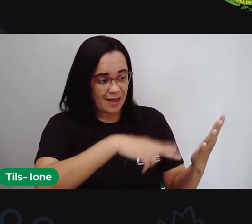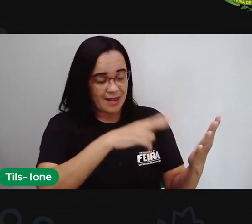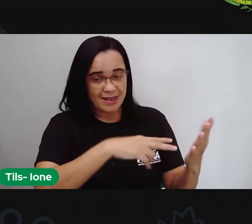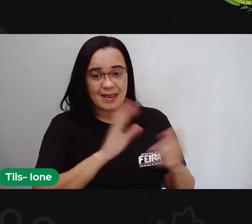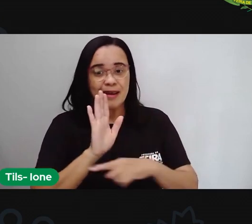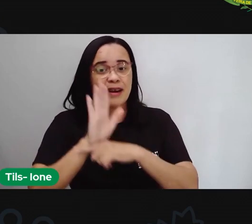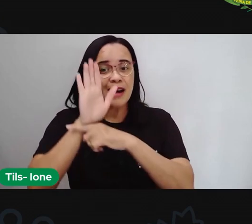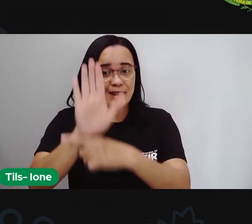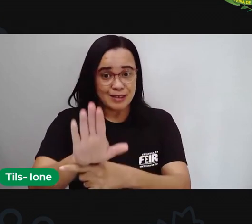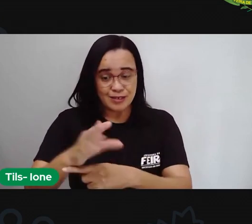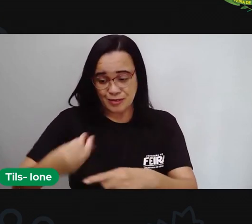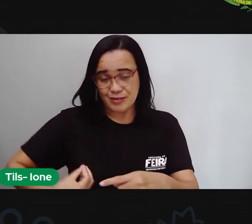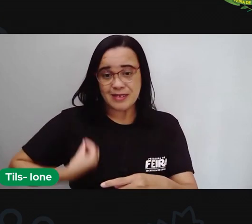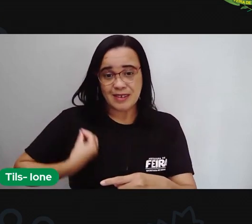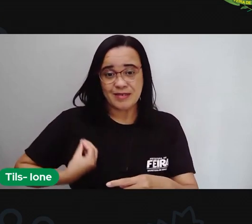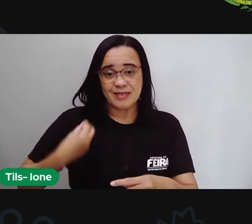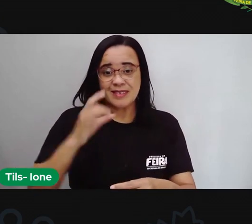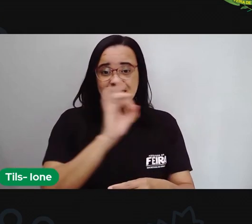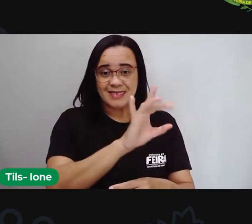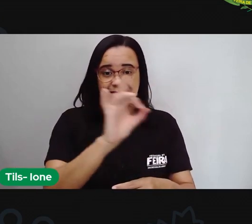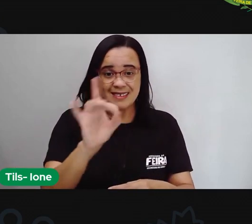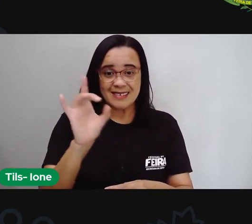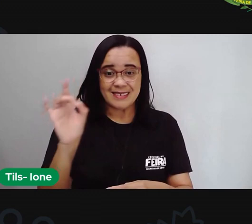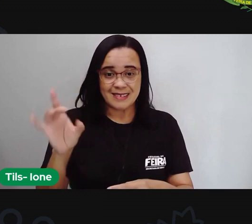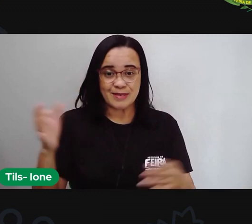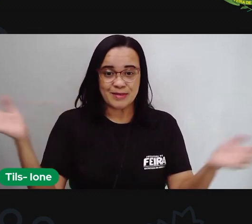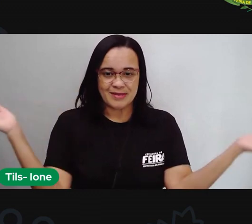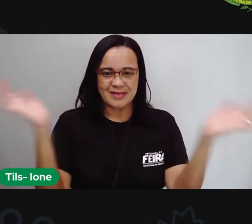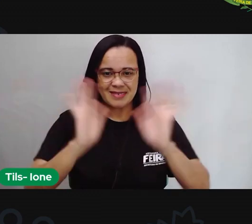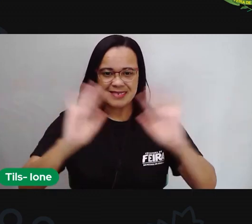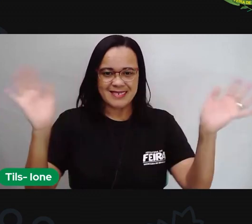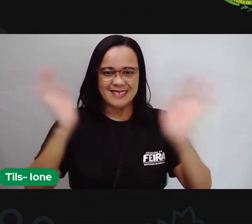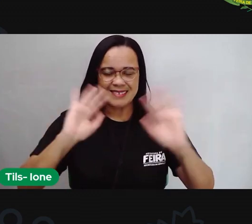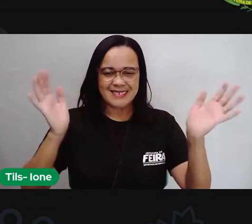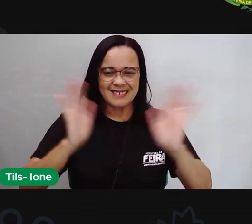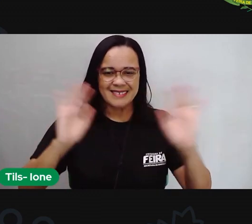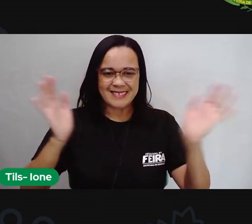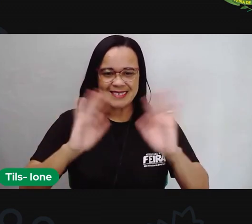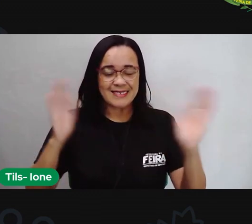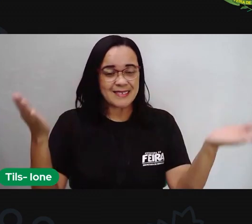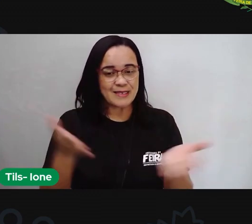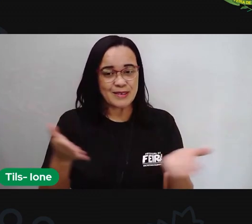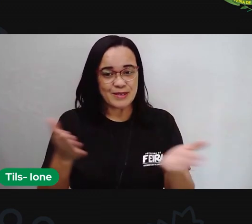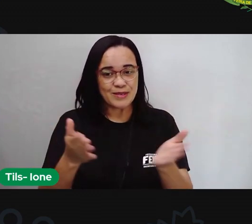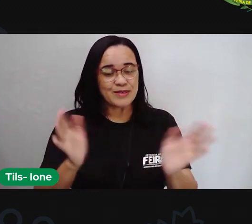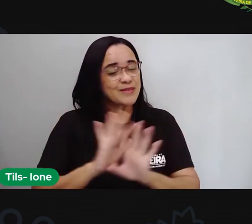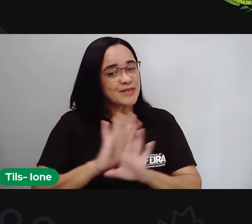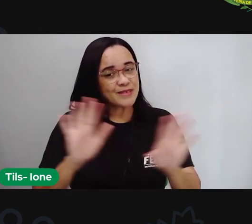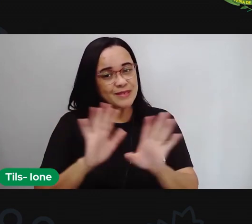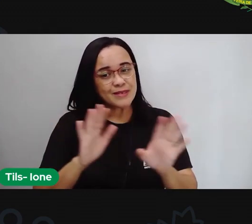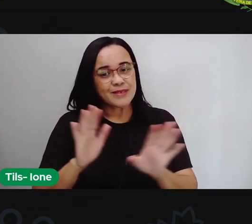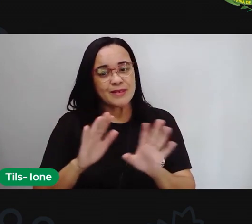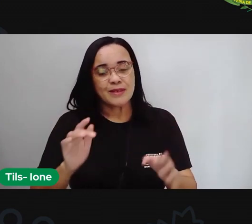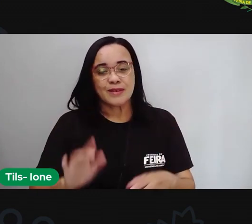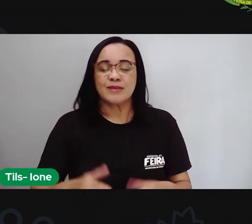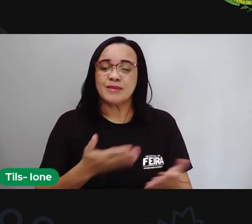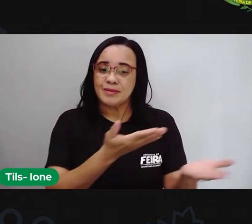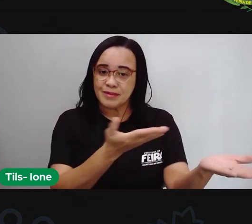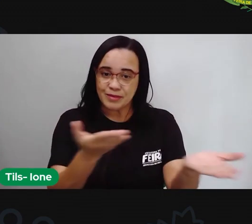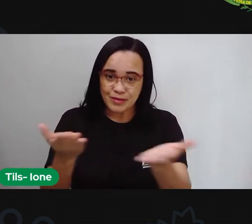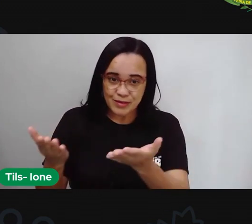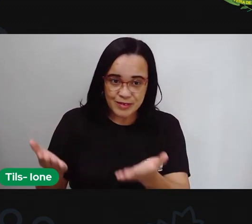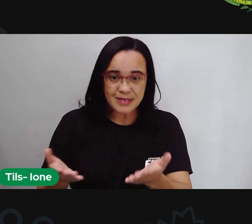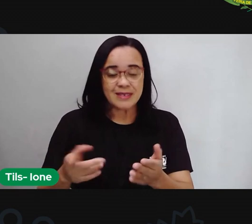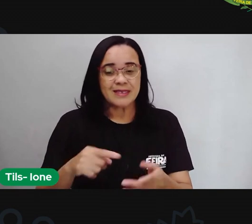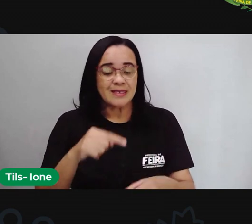certo ó tchau tchau tá bom por hoje é só agora é com você aproveita esse tempinho aí